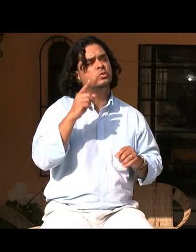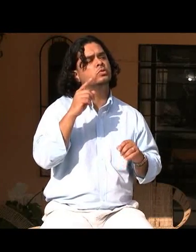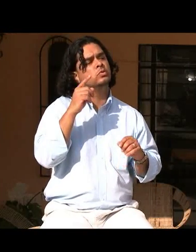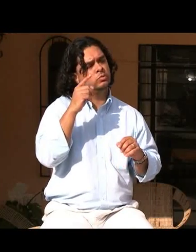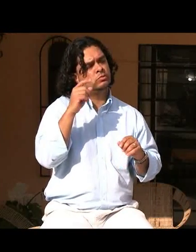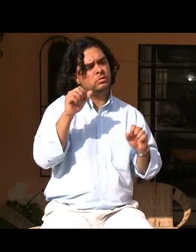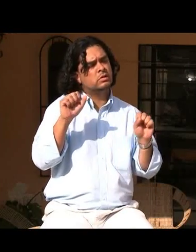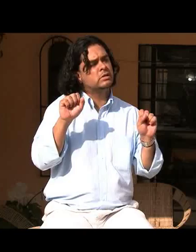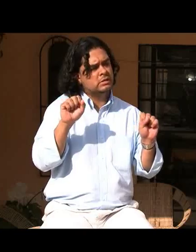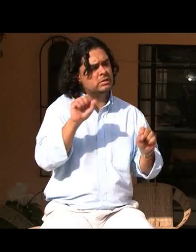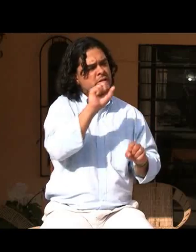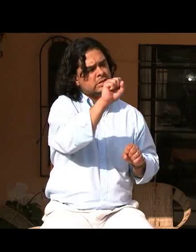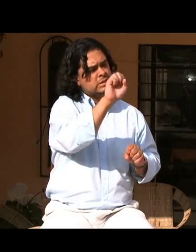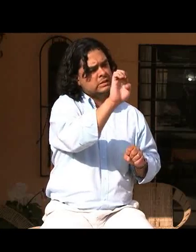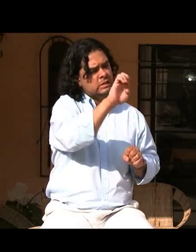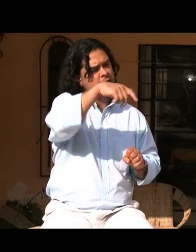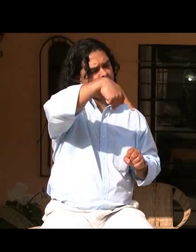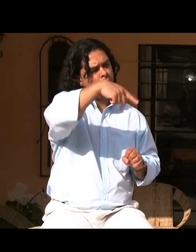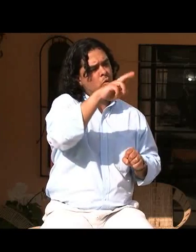Es muy importante